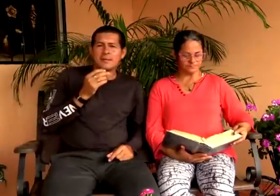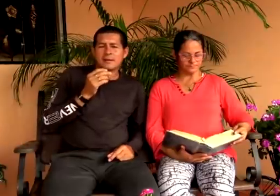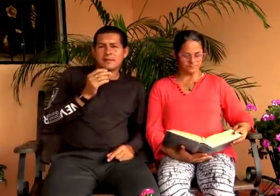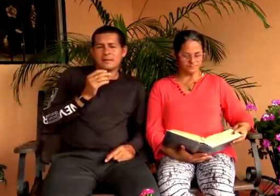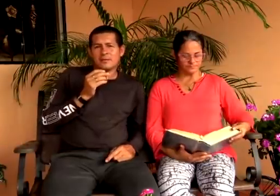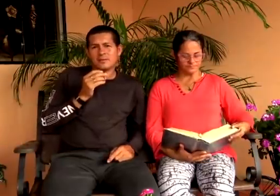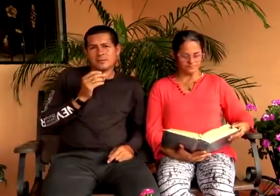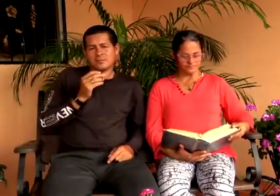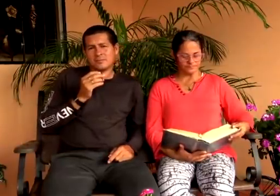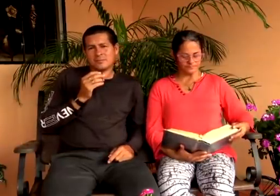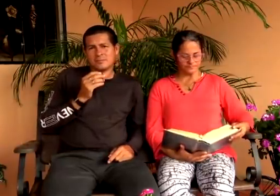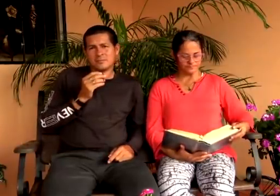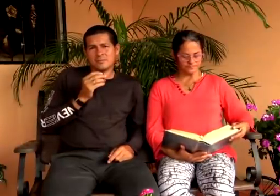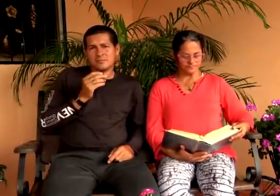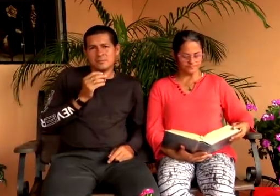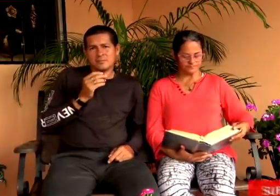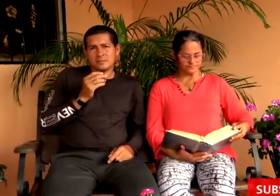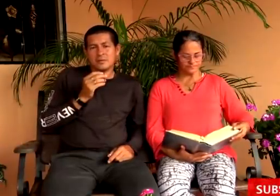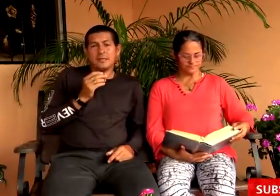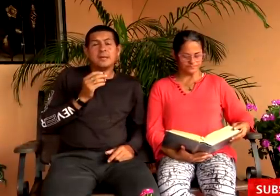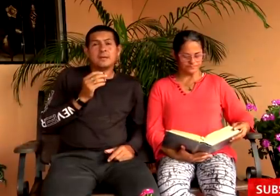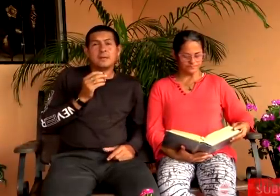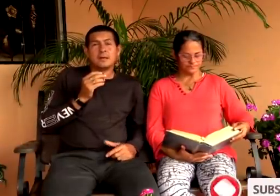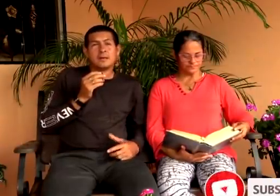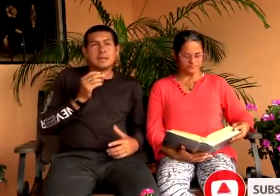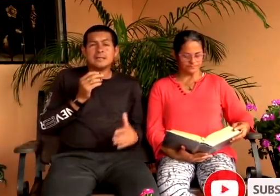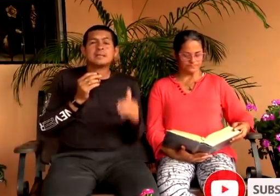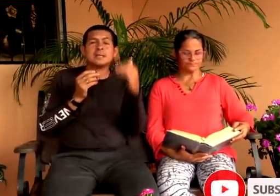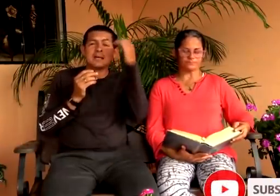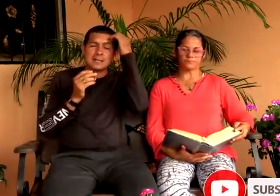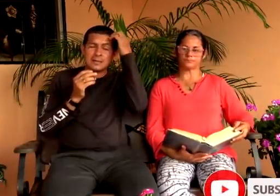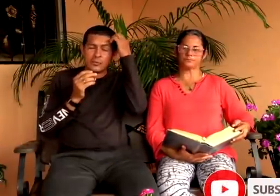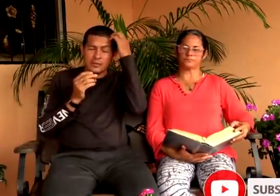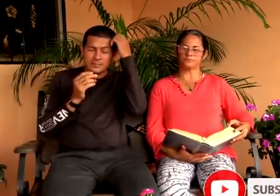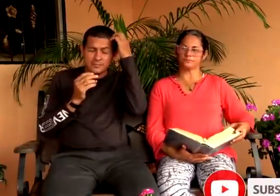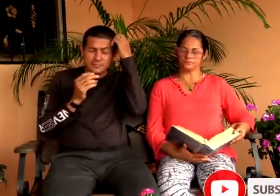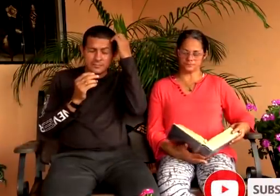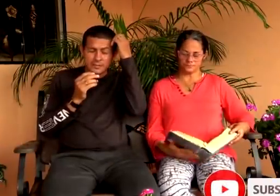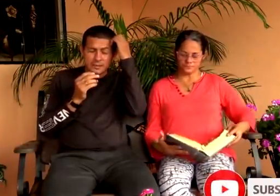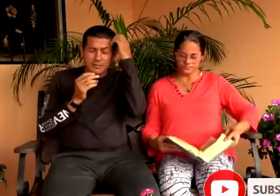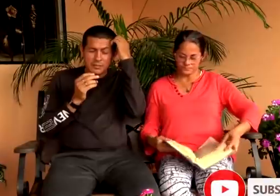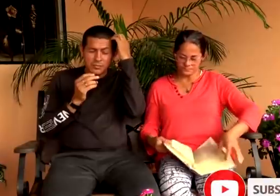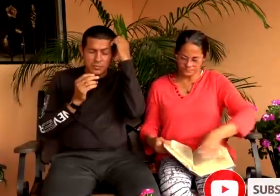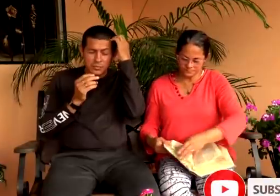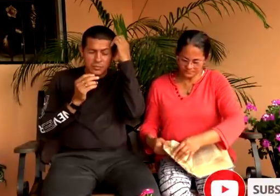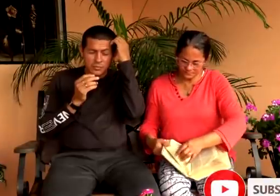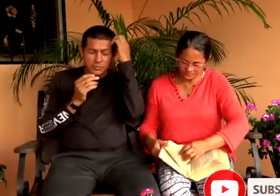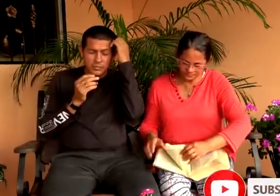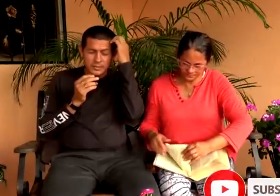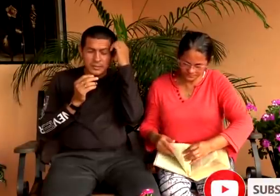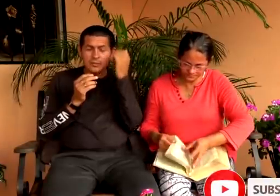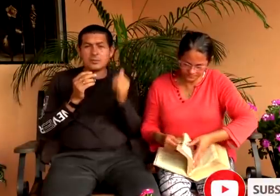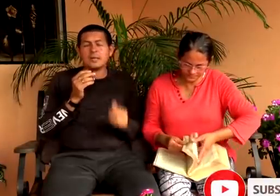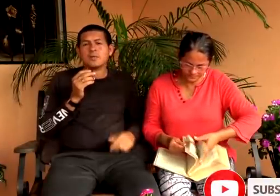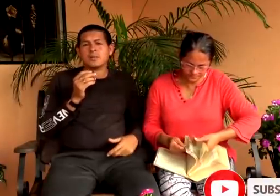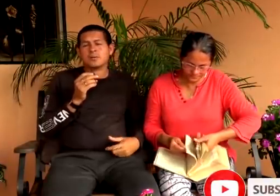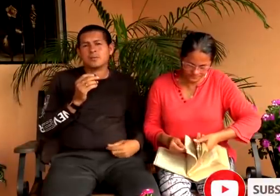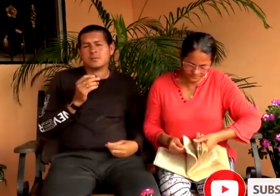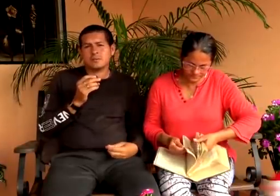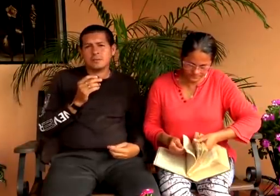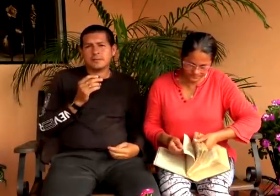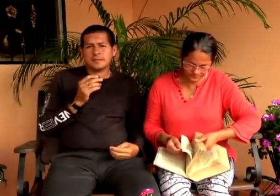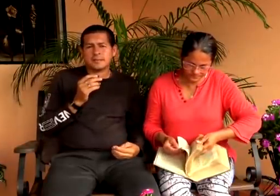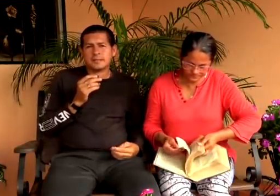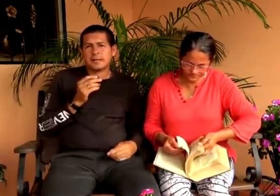dan cabida a la palabra de Dios mire la tercera carta de Juan capítulo 1 versículo 3 y